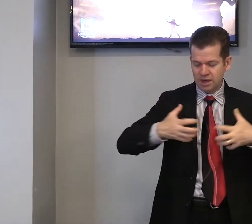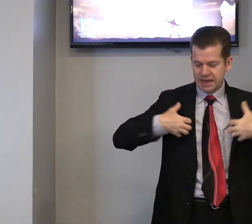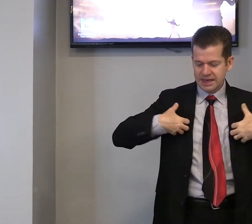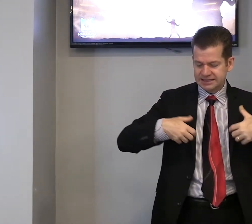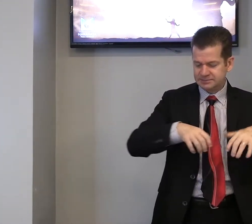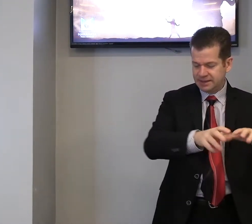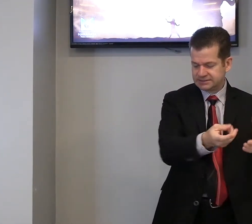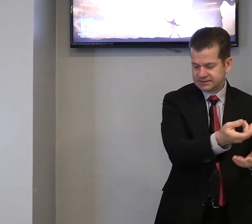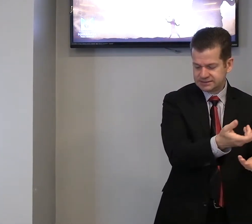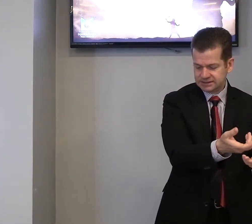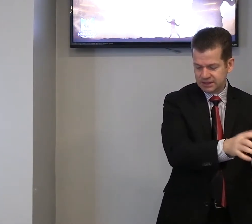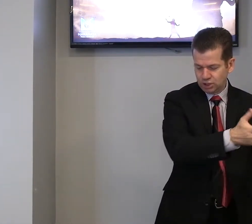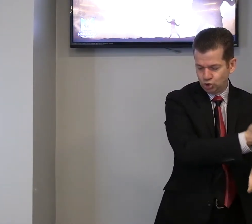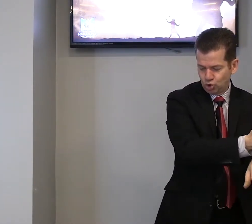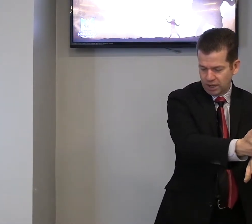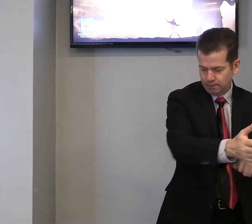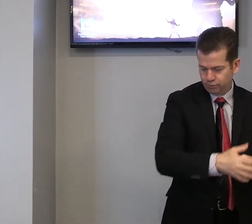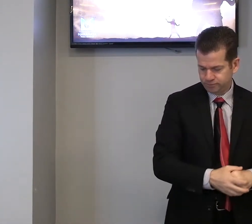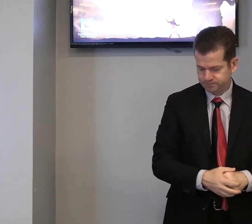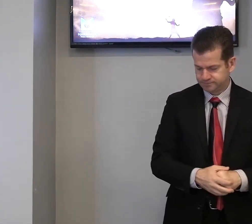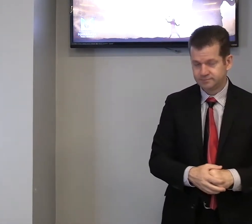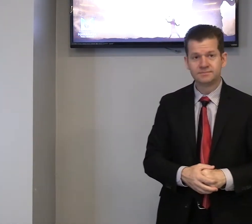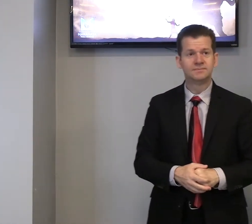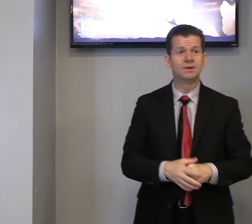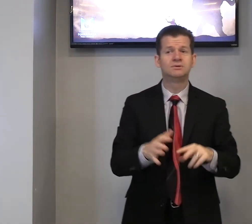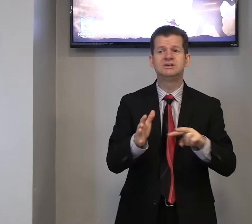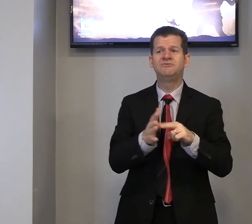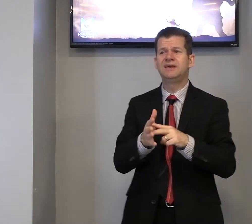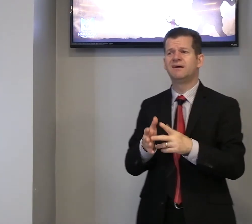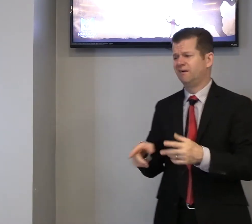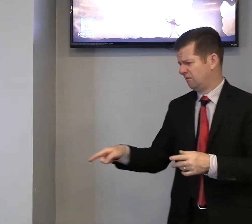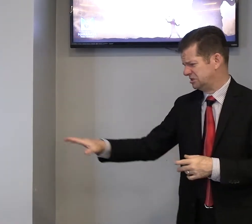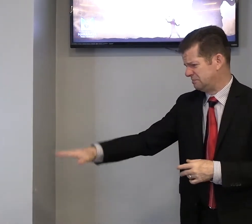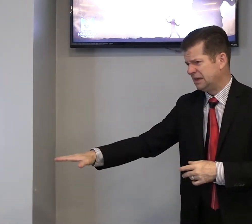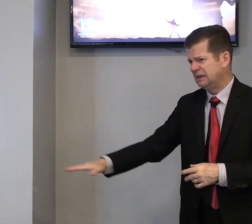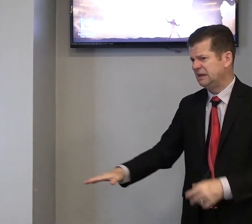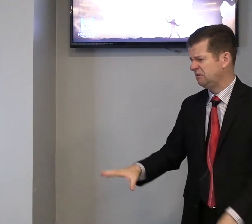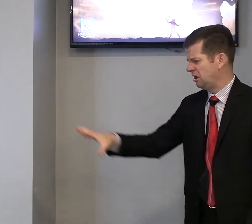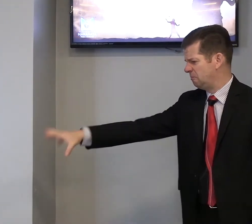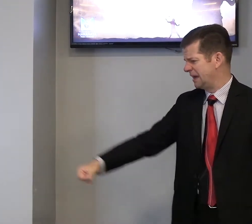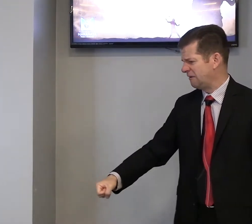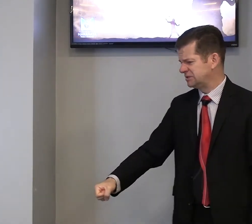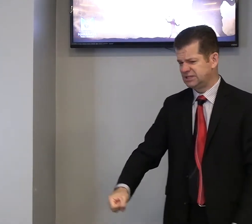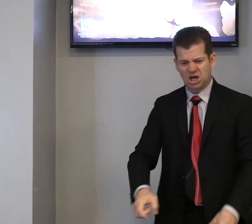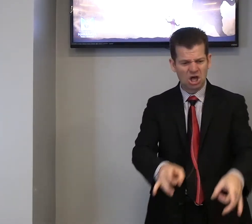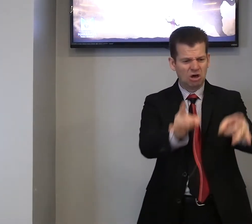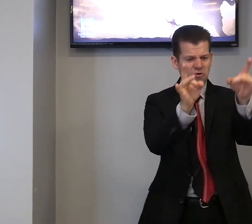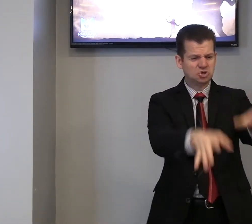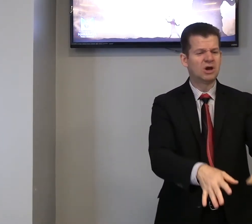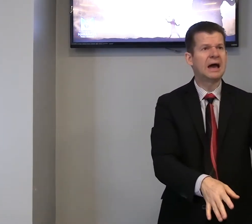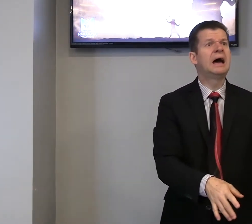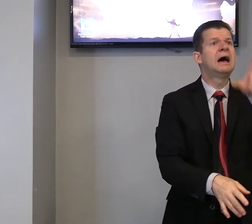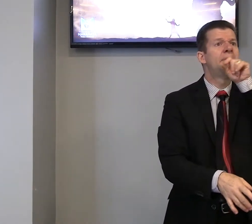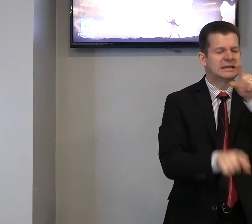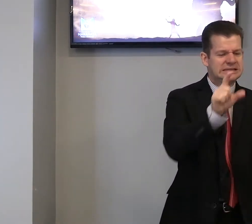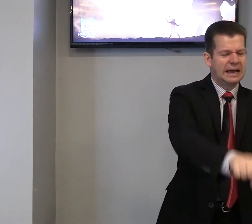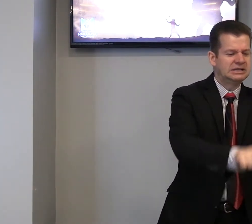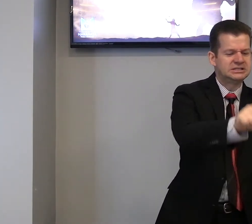e às bestas do campo. Então, se fica, se é pequenininho, pegar você ou jogar para as aves